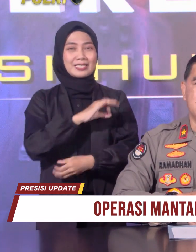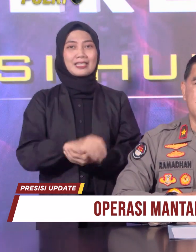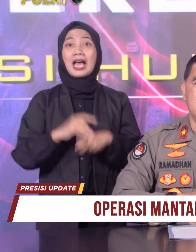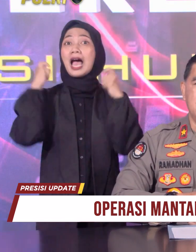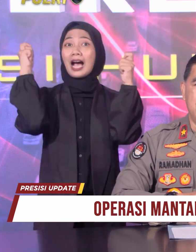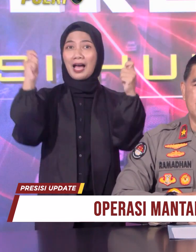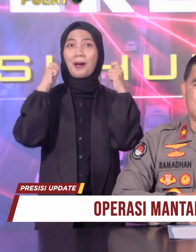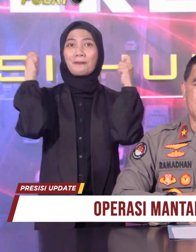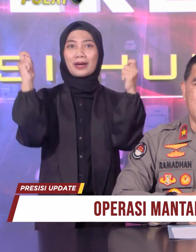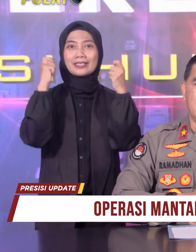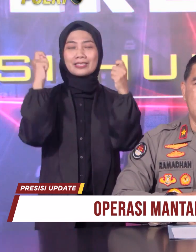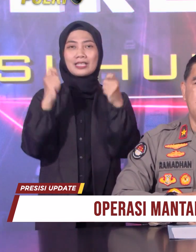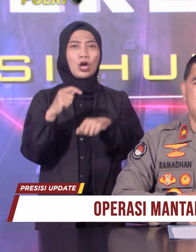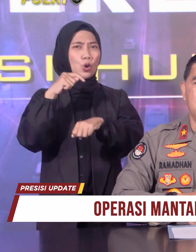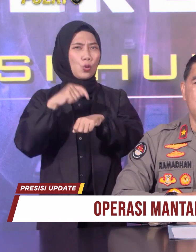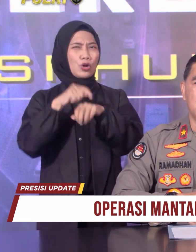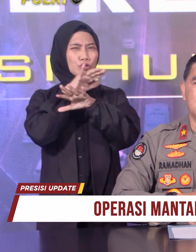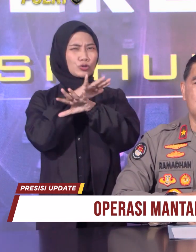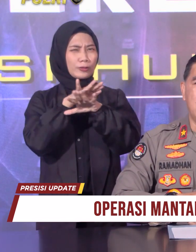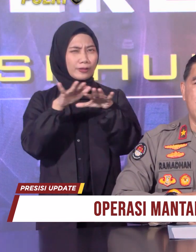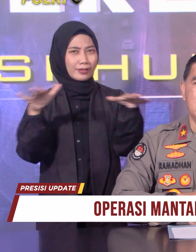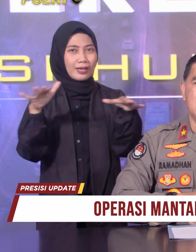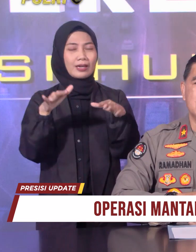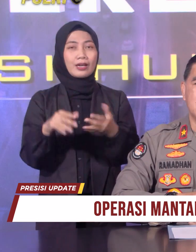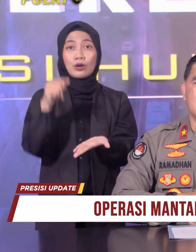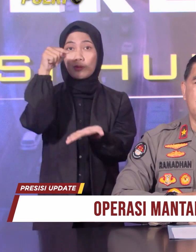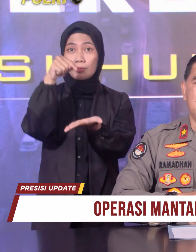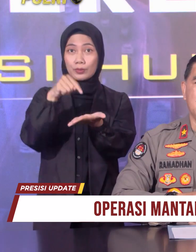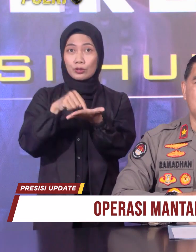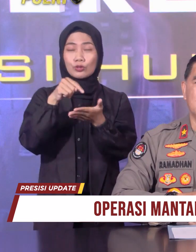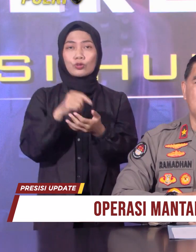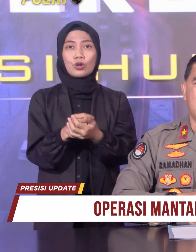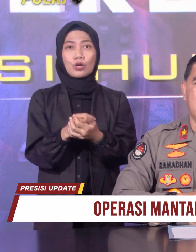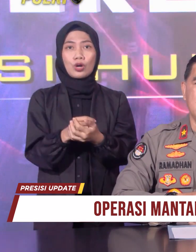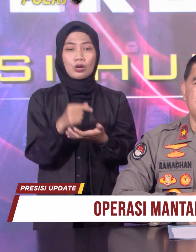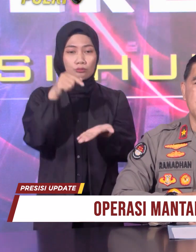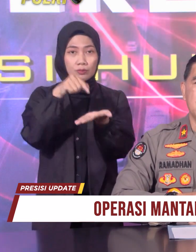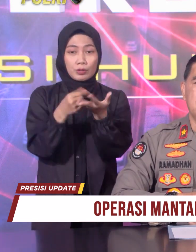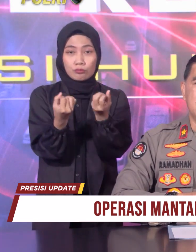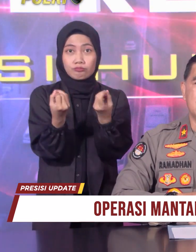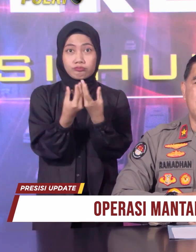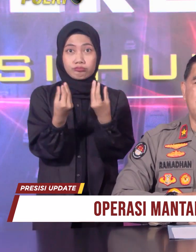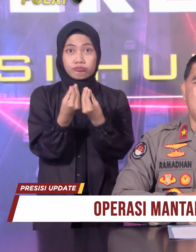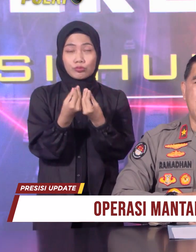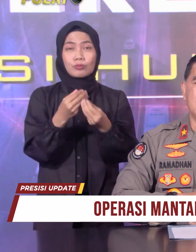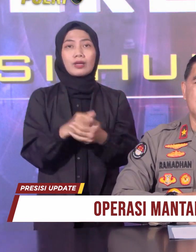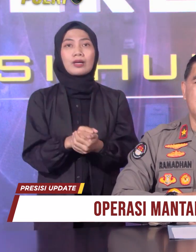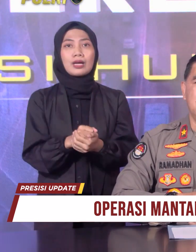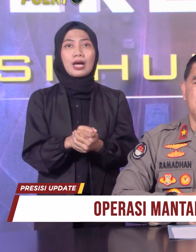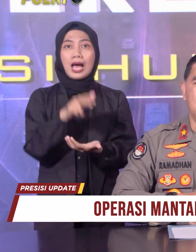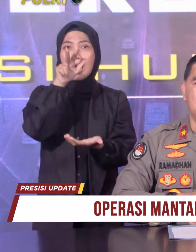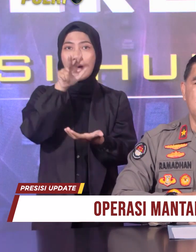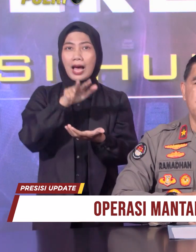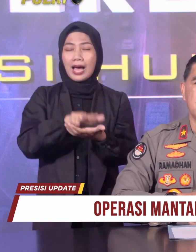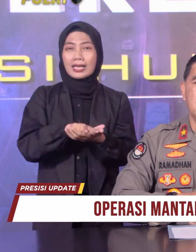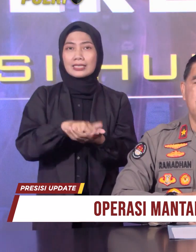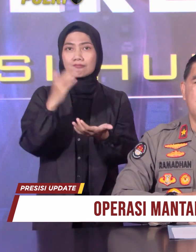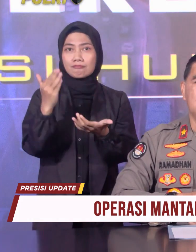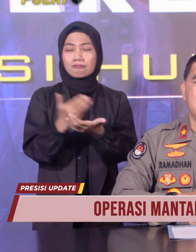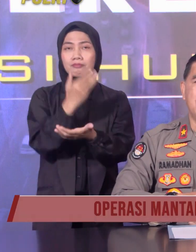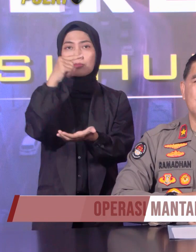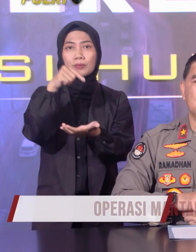kampanye, masa tenang, pemungutan suara, serta penghitungan suara, penetapan hasil pemilu,